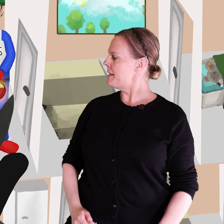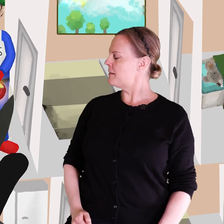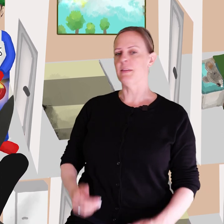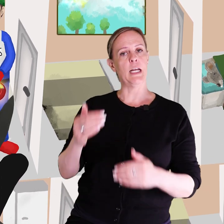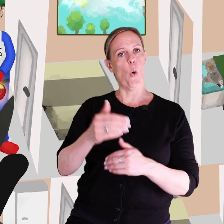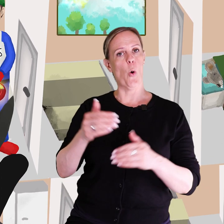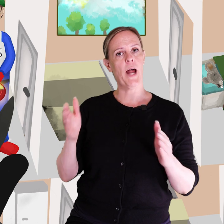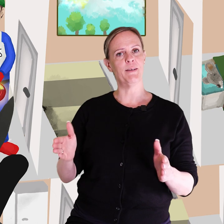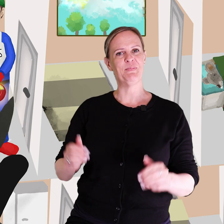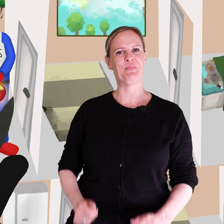hittat i lådan.